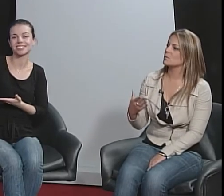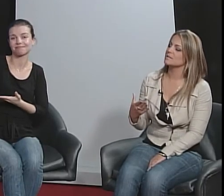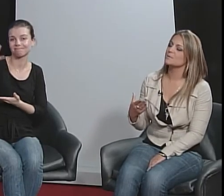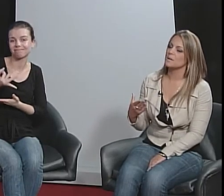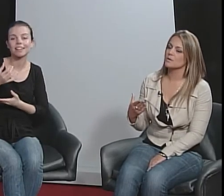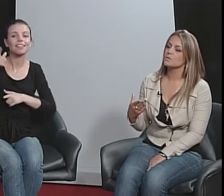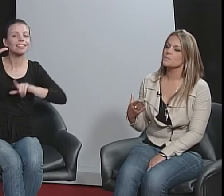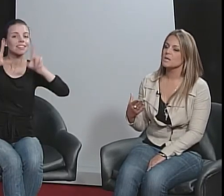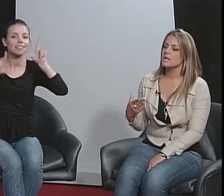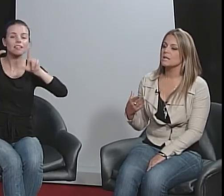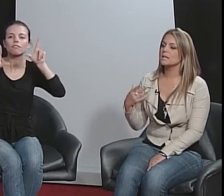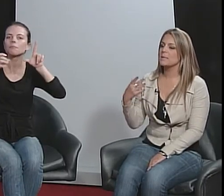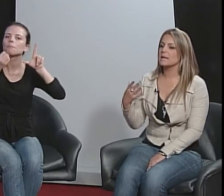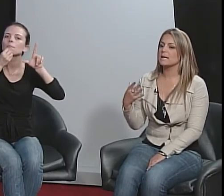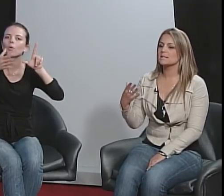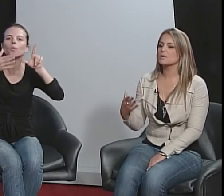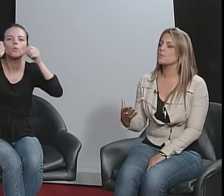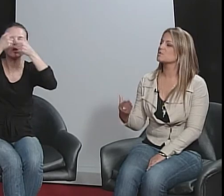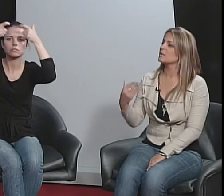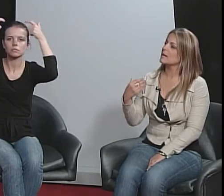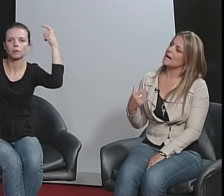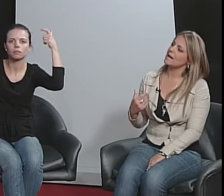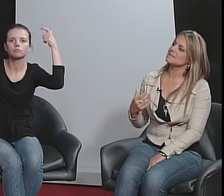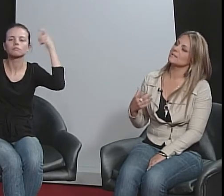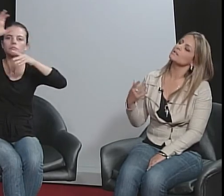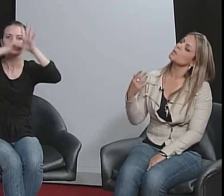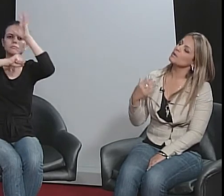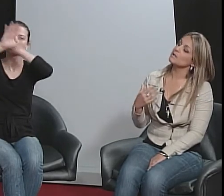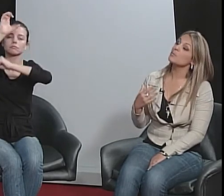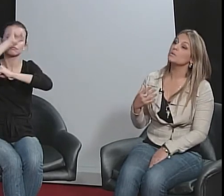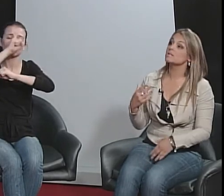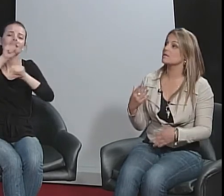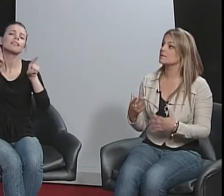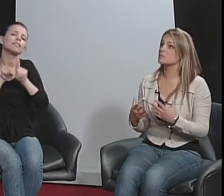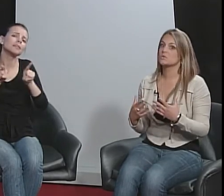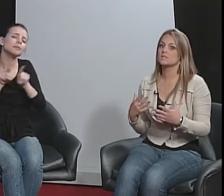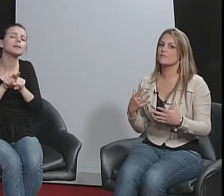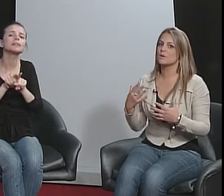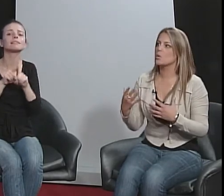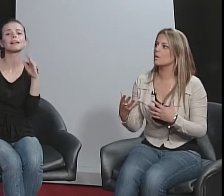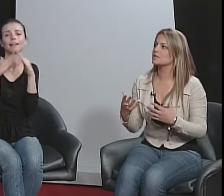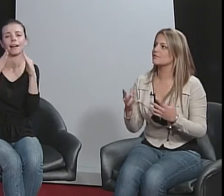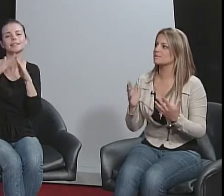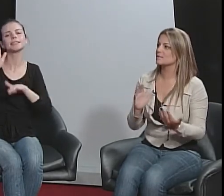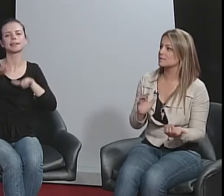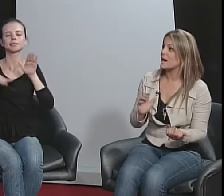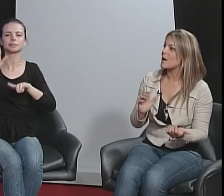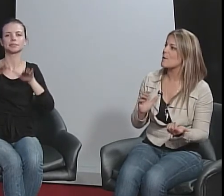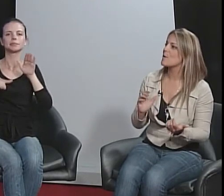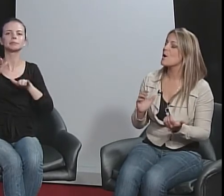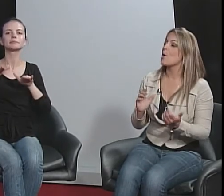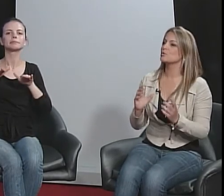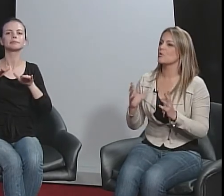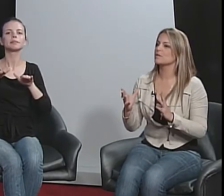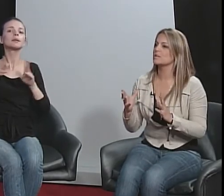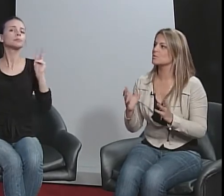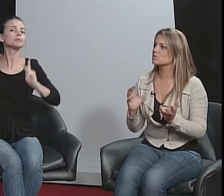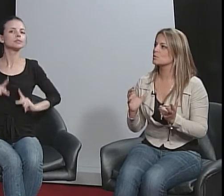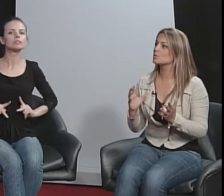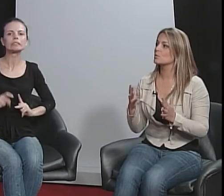conhecimento e também aquela questão da pessoa estar em casa, estar tranquila. Muitas vezes as pessoas têm vergonha de fazer um sinal ou de conversar com o surdo ou de